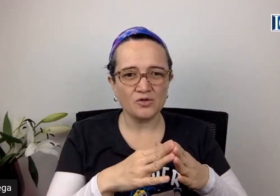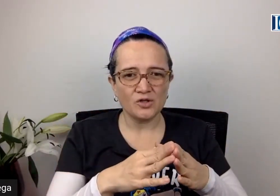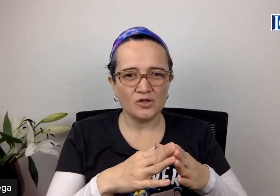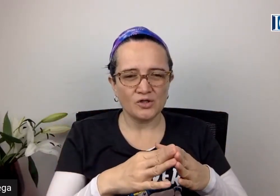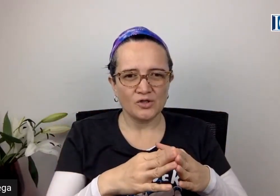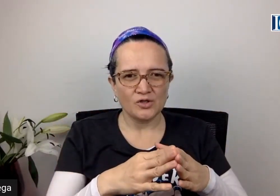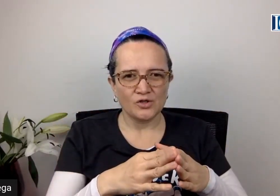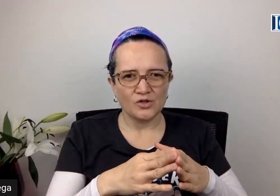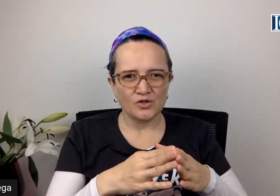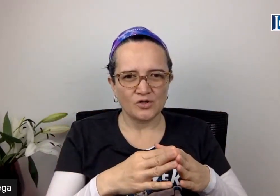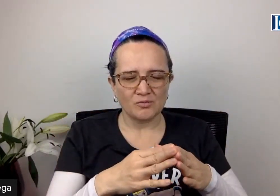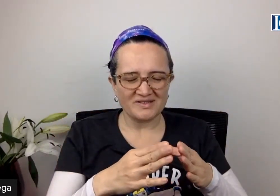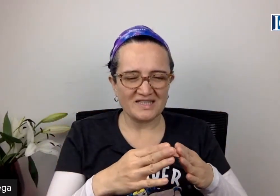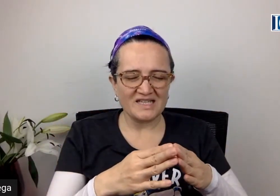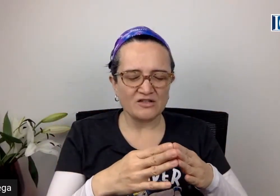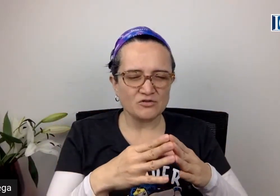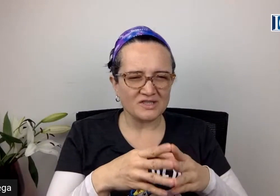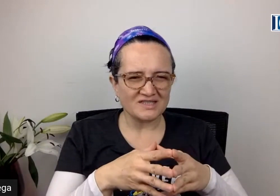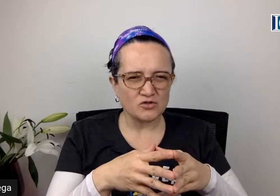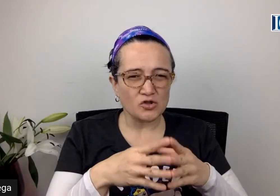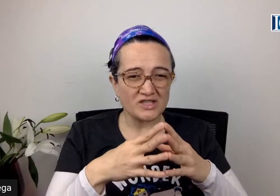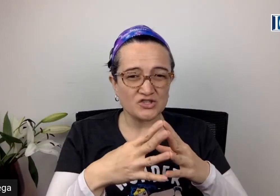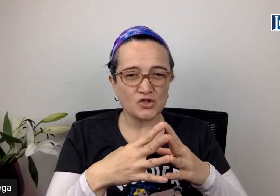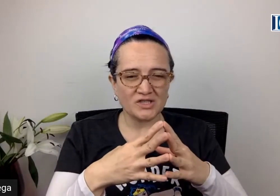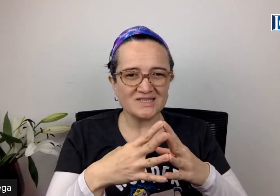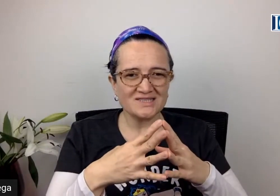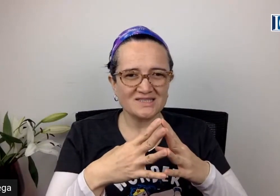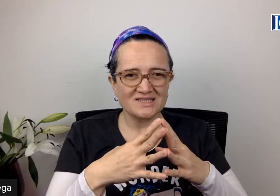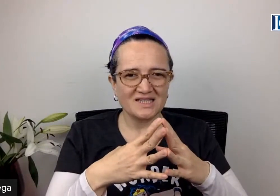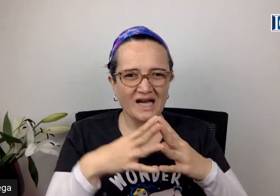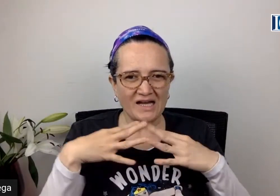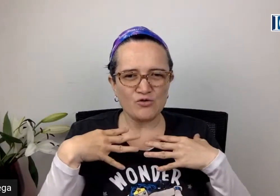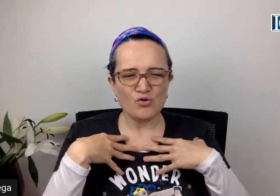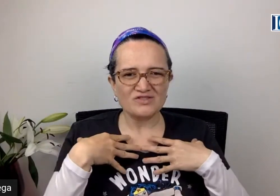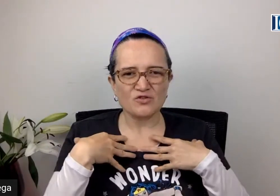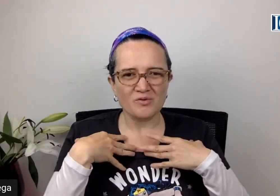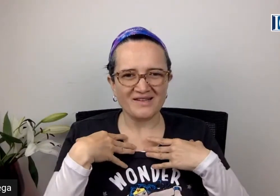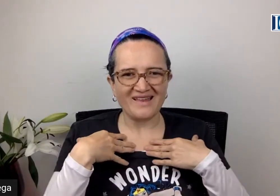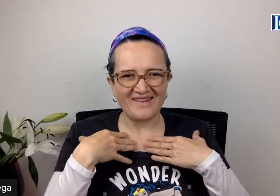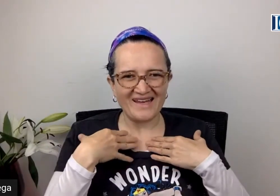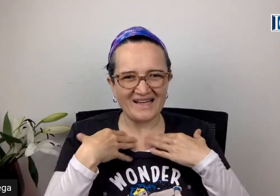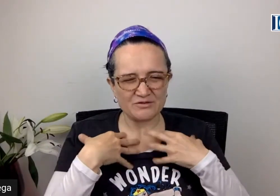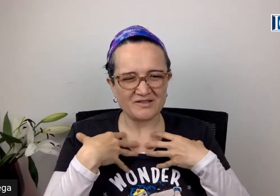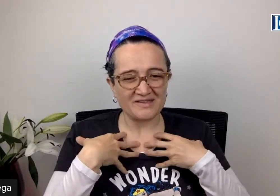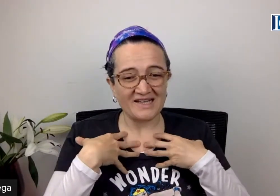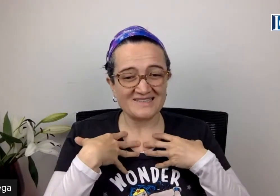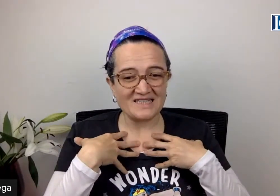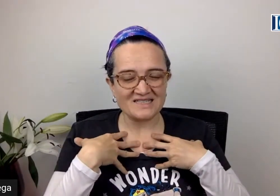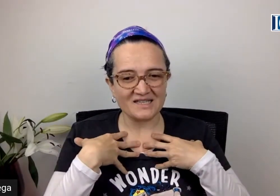con esas conexiones a nuestra verdadera esencia.